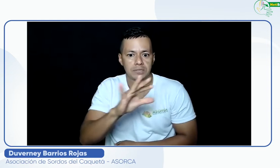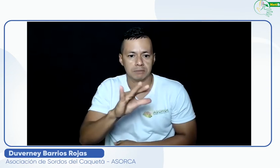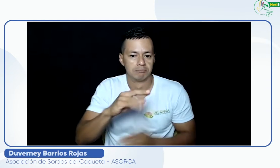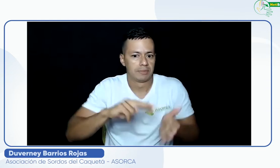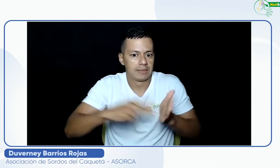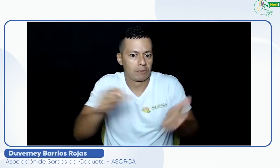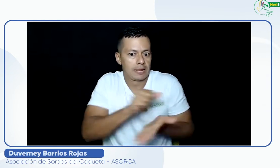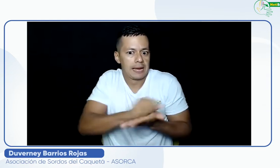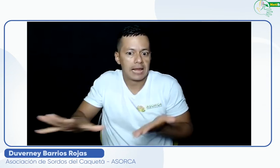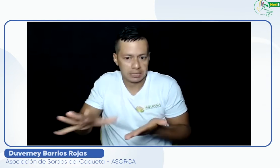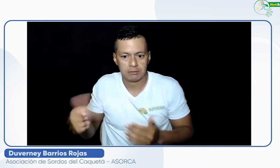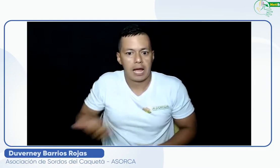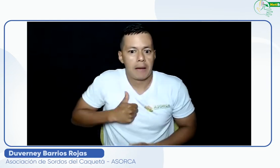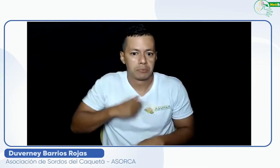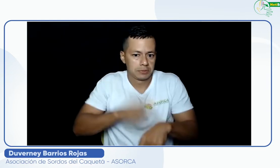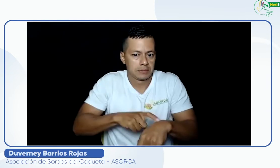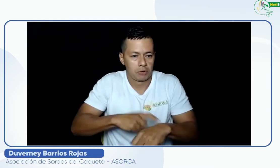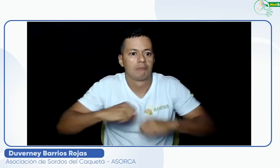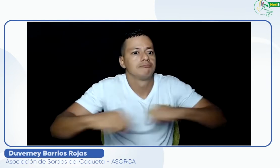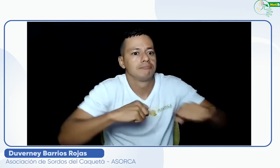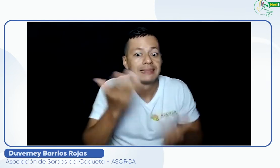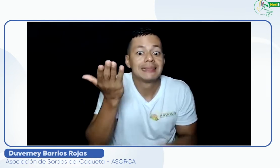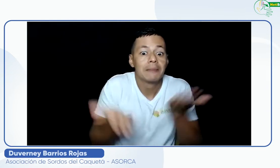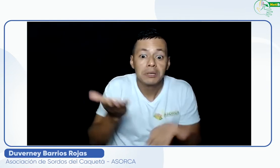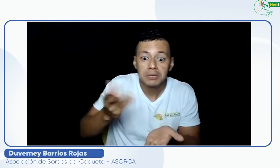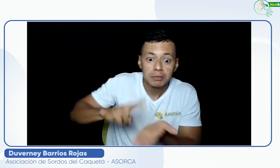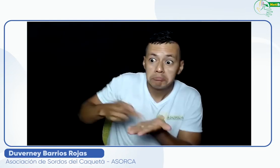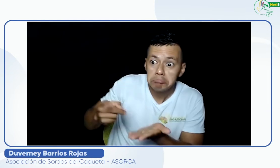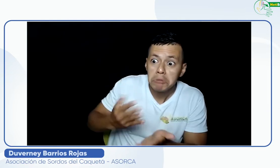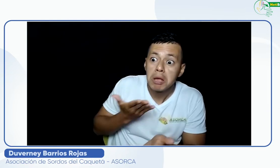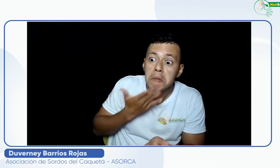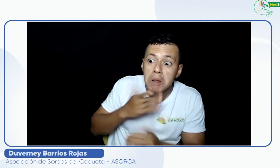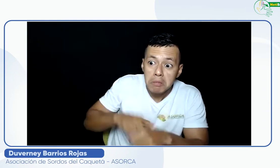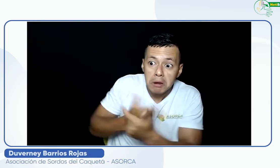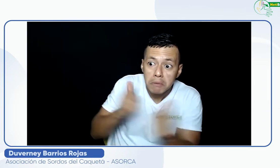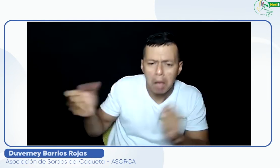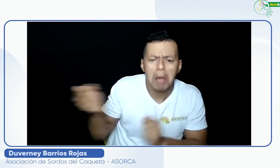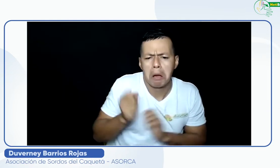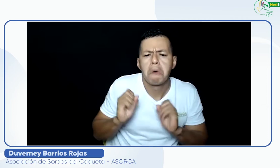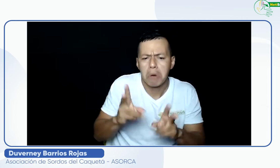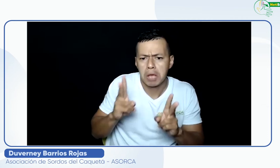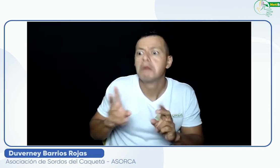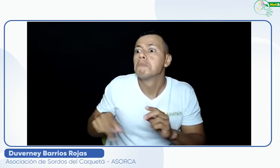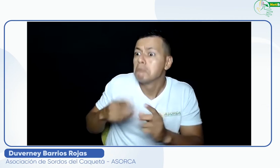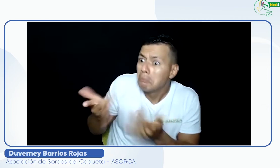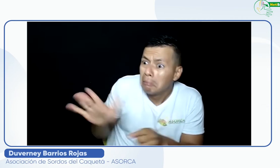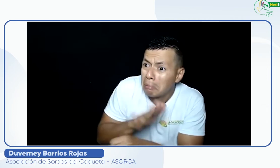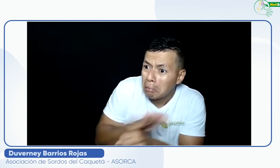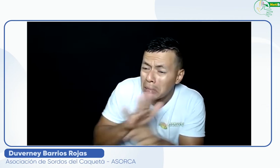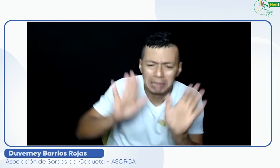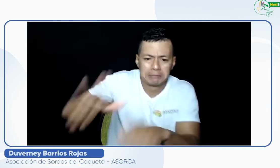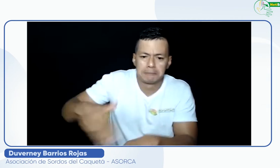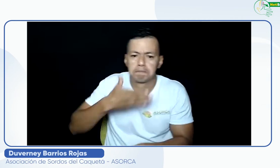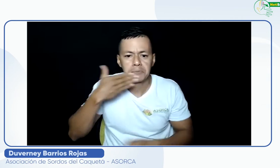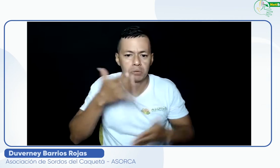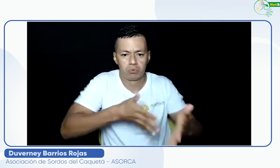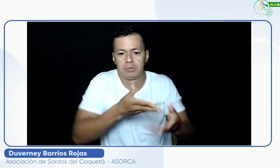es gratuita. Nos permite aprovechar el tiempo y gestionar, si el intérprete puede acudir de forma presencial está bien, pero si no, puedo hacer uso del CIEL para